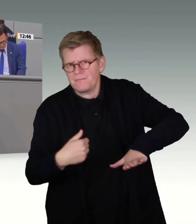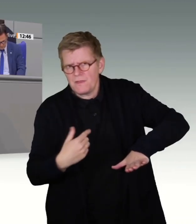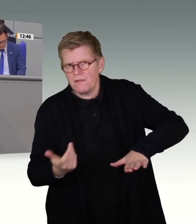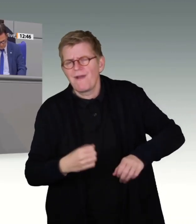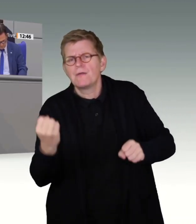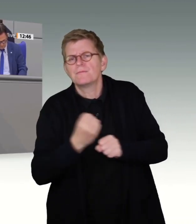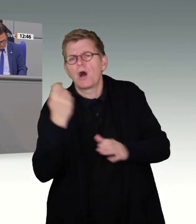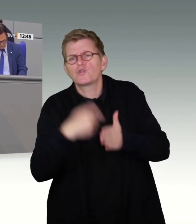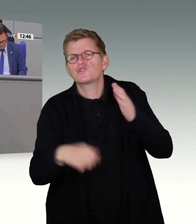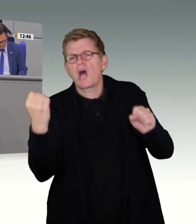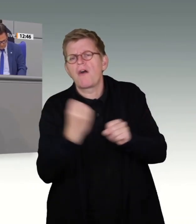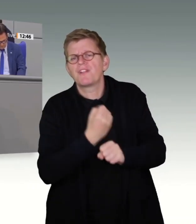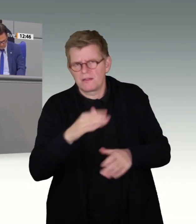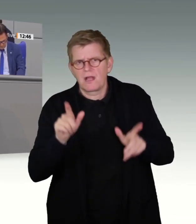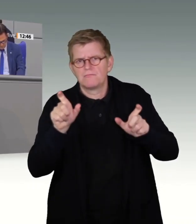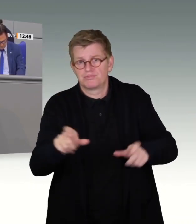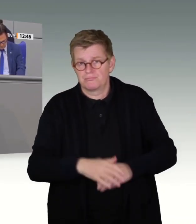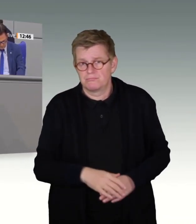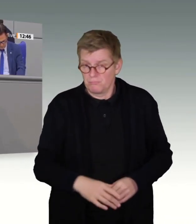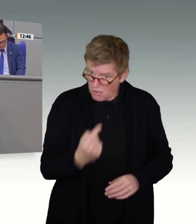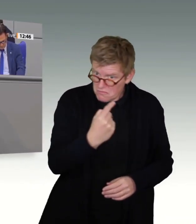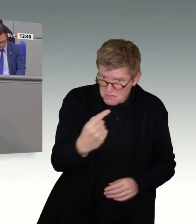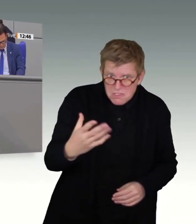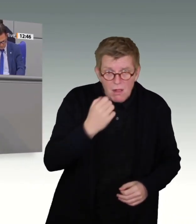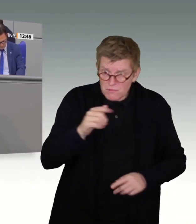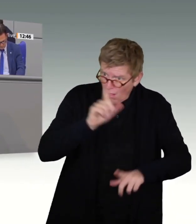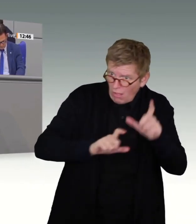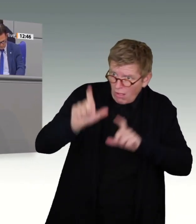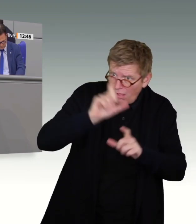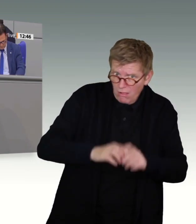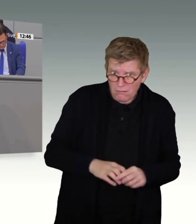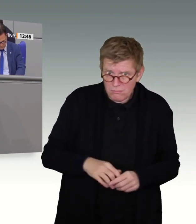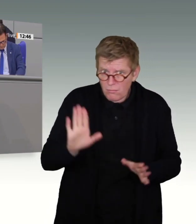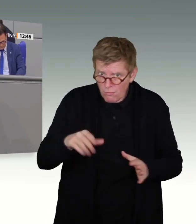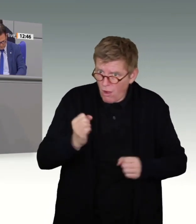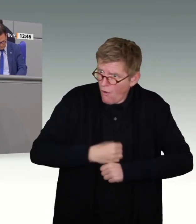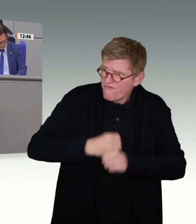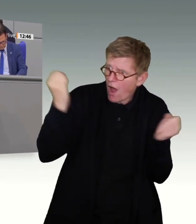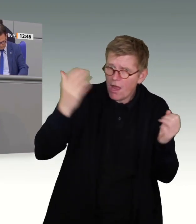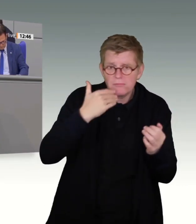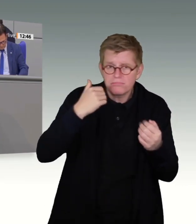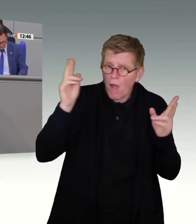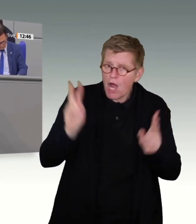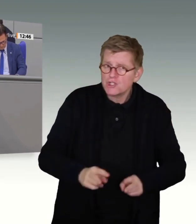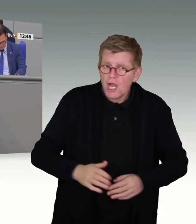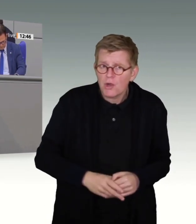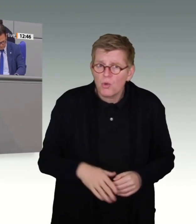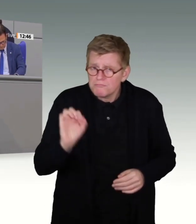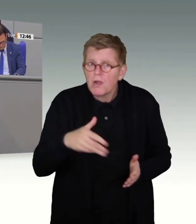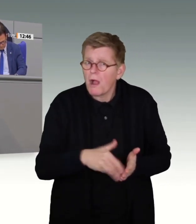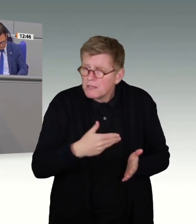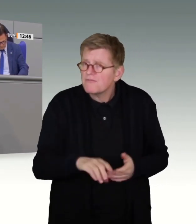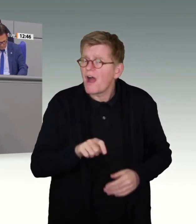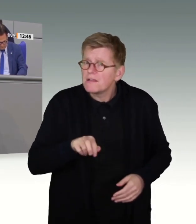machen, indem Sie sich dieser kleinen Lästigkeit verweigern? Ihre Freiheit würde dadurch gar nicht eingeschränkt. Sie könnten ja weiterhin